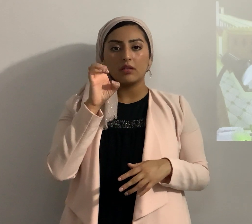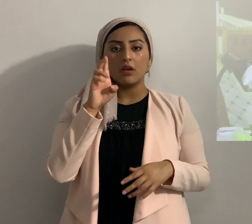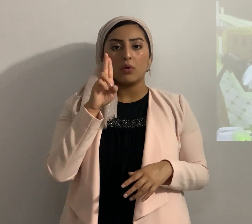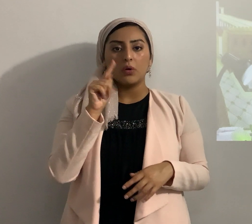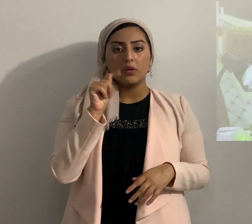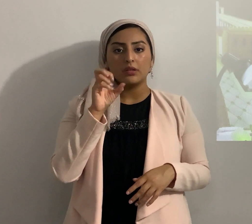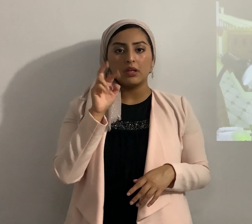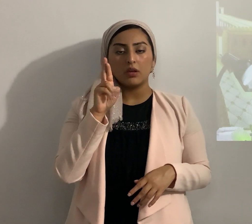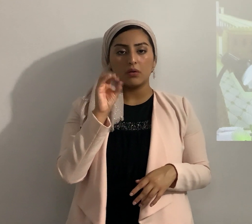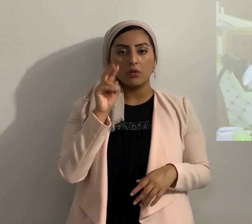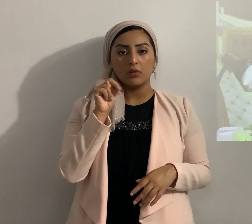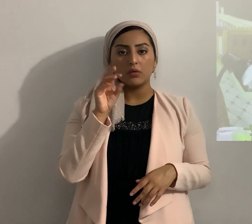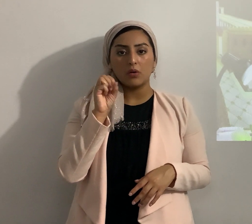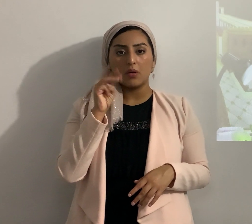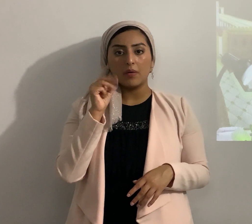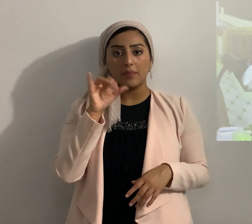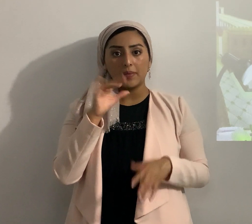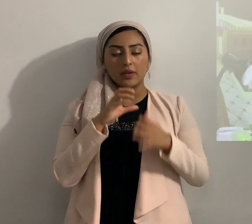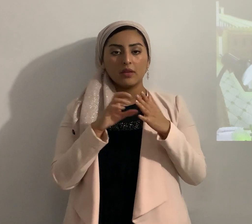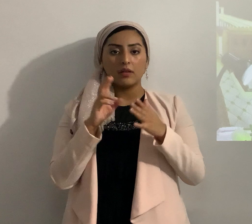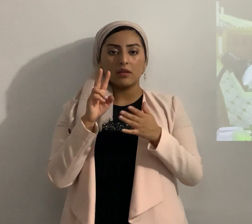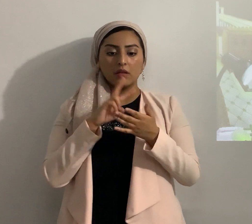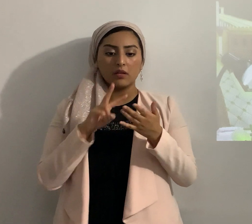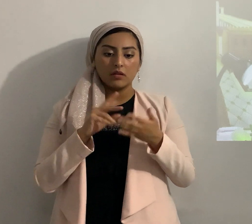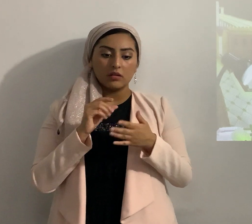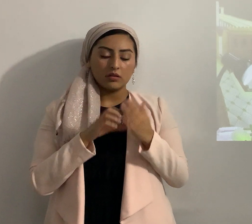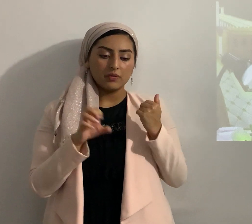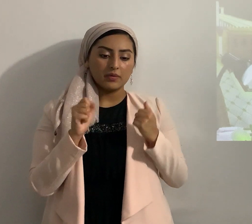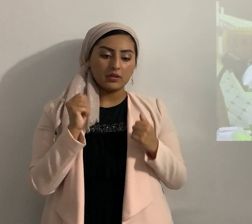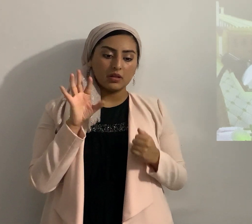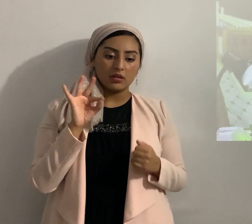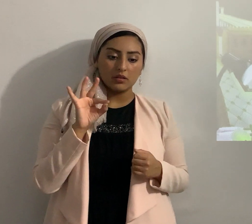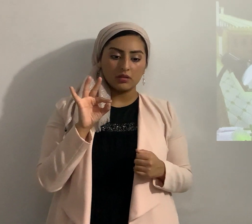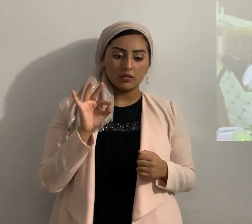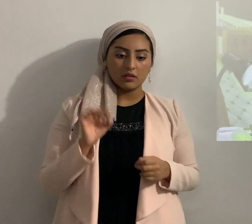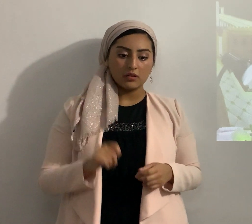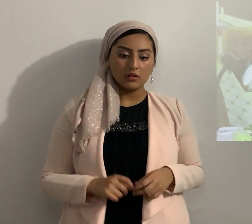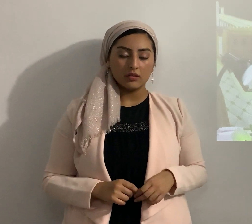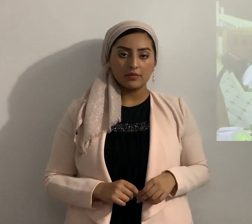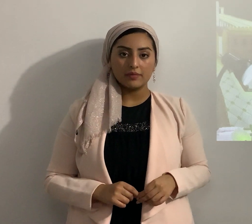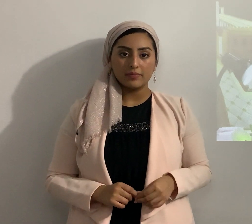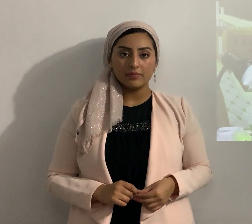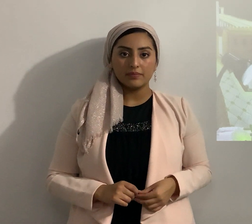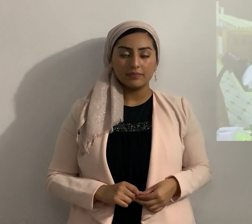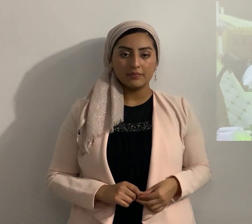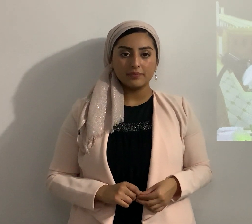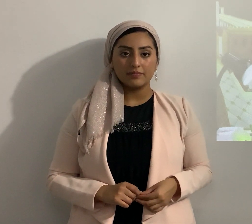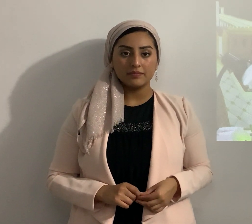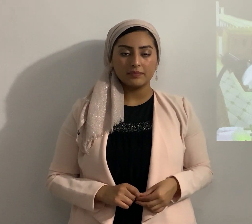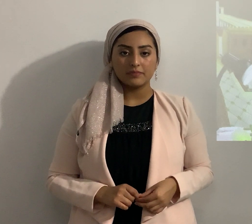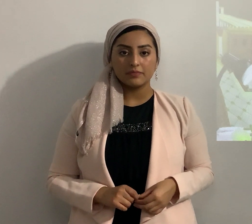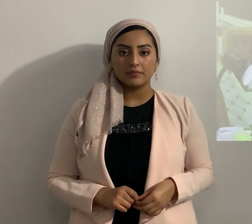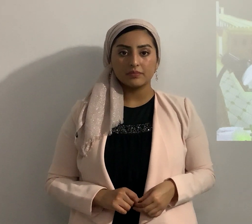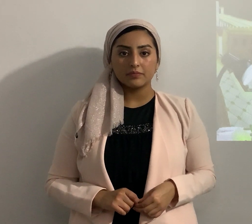Zajín en Deuteronomio vamos a buscar el capítulo 9 bendito es el Abacados Deuteronomio 9